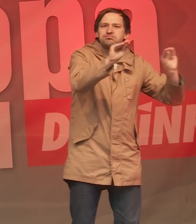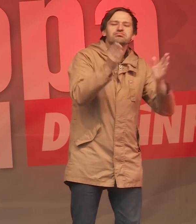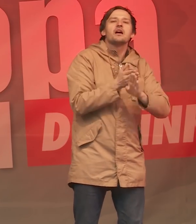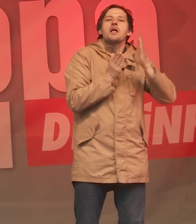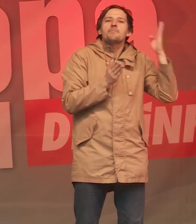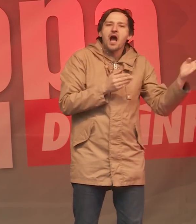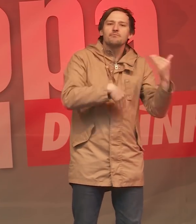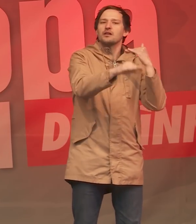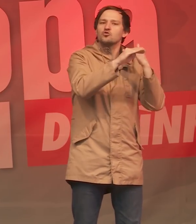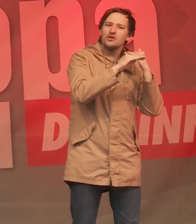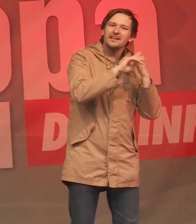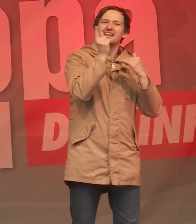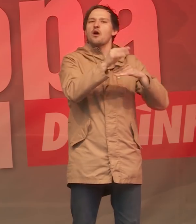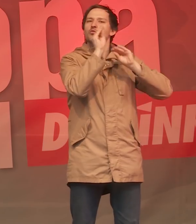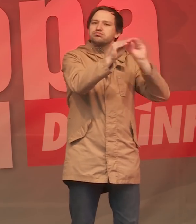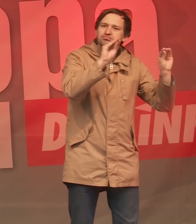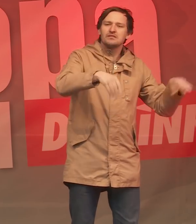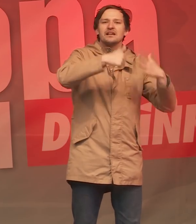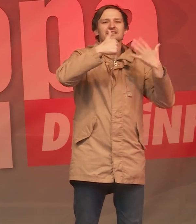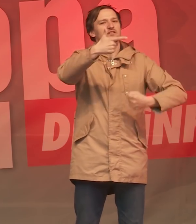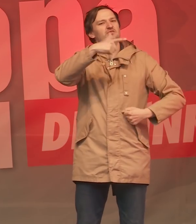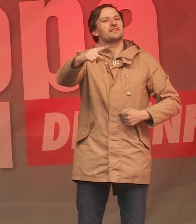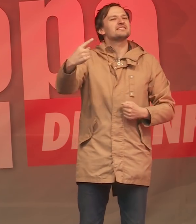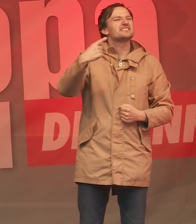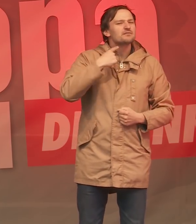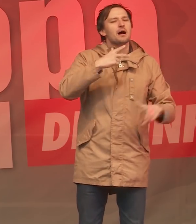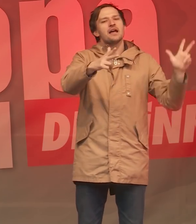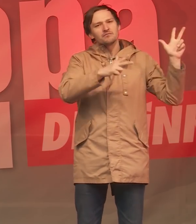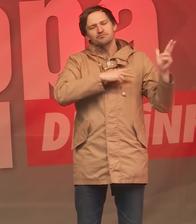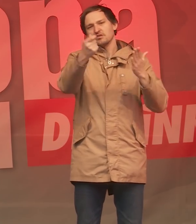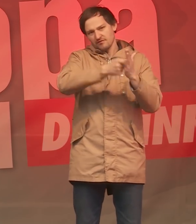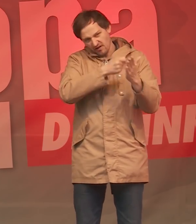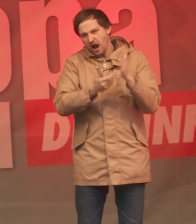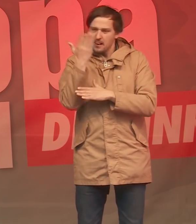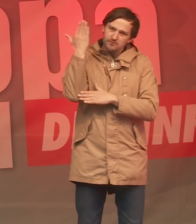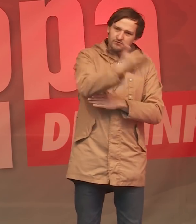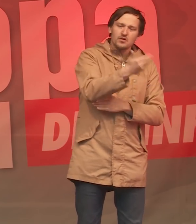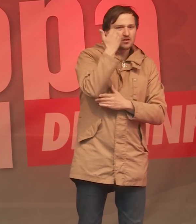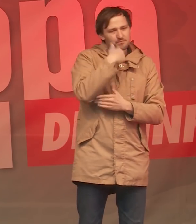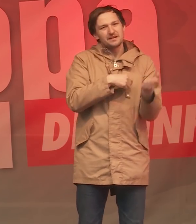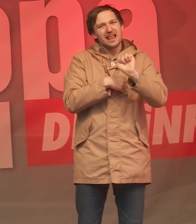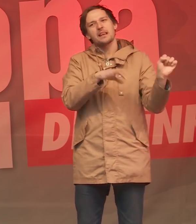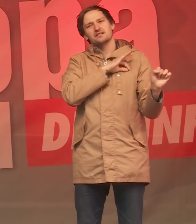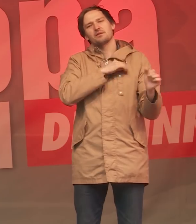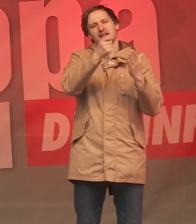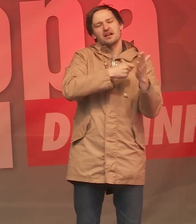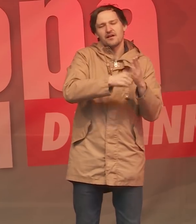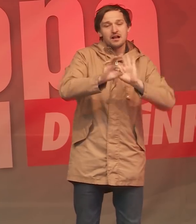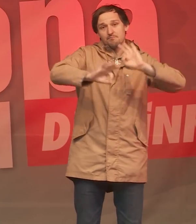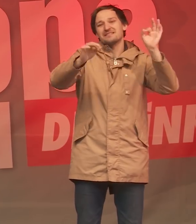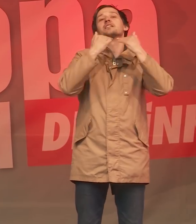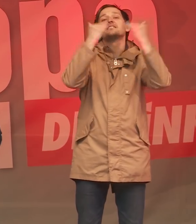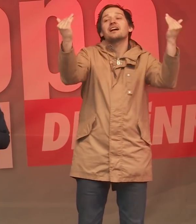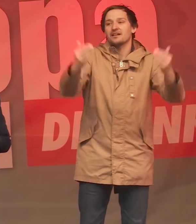Nachbarn und Kolleginnen reden, dass Sie am 26. Mai tatsächlich wählen gehen. Und wenn Sie die Linke wählen, umso besser. Dankeschön.